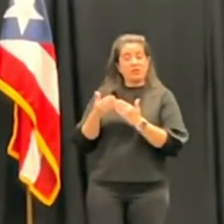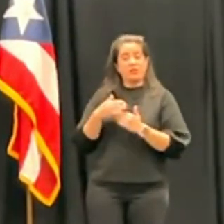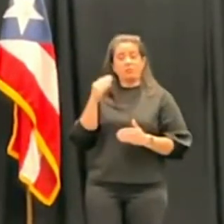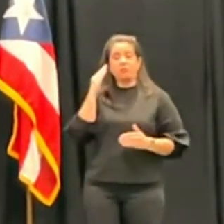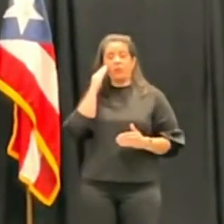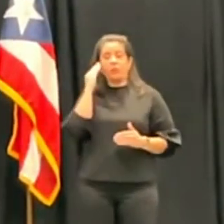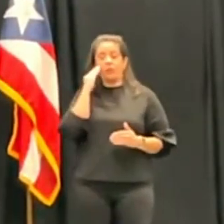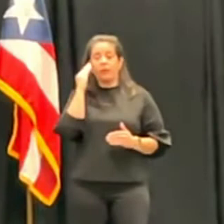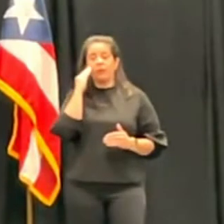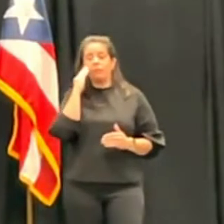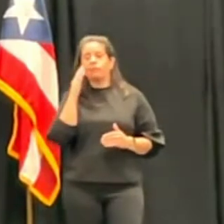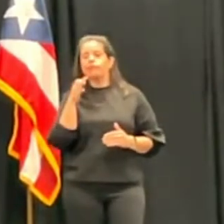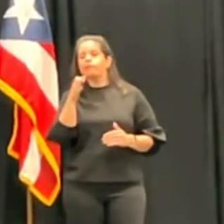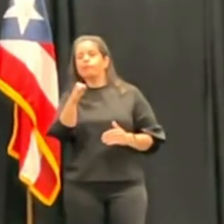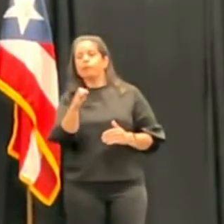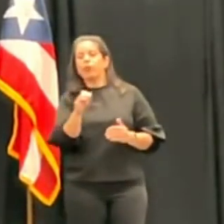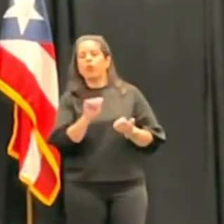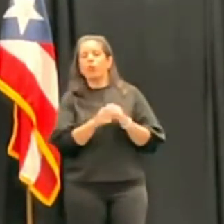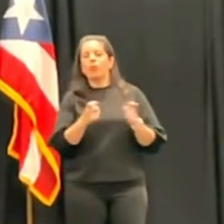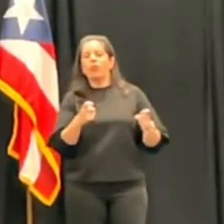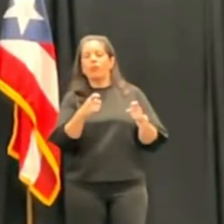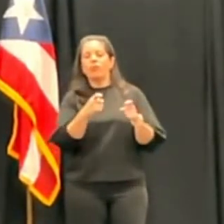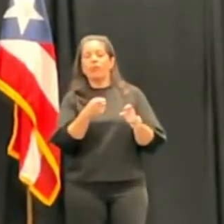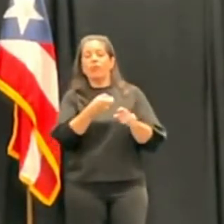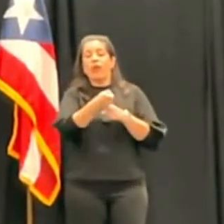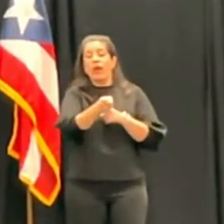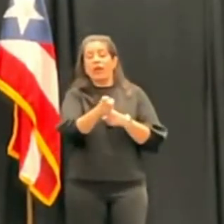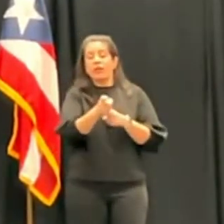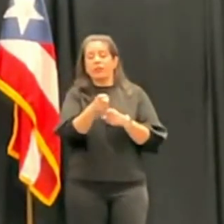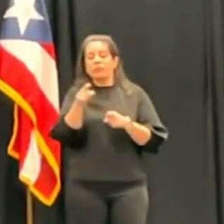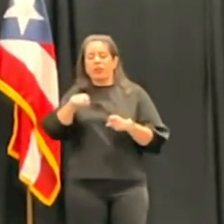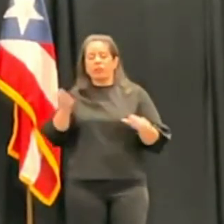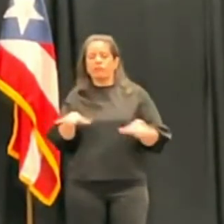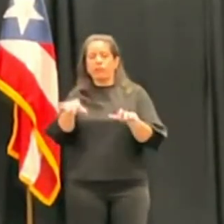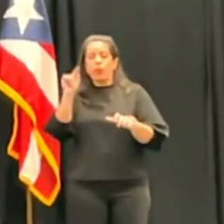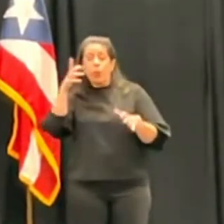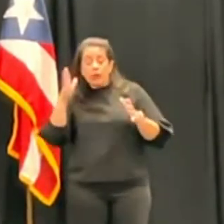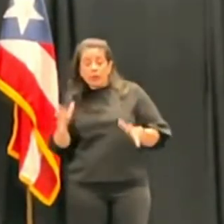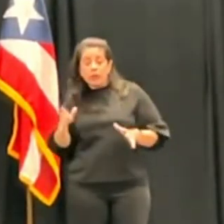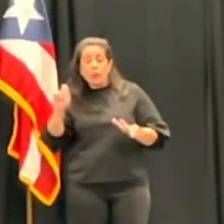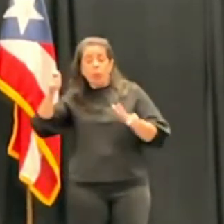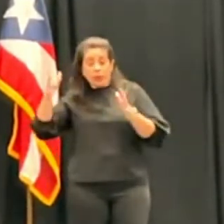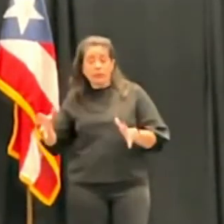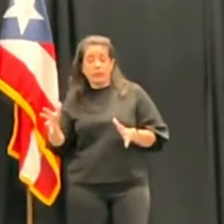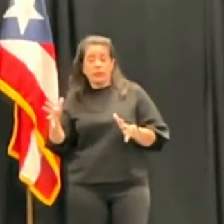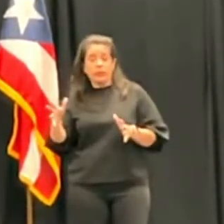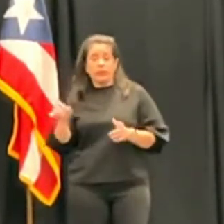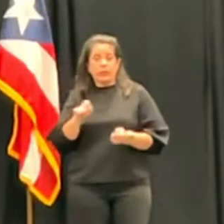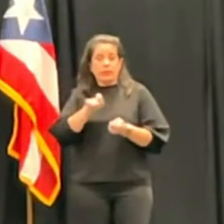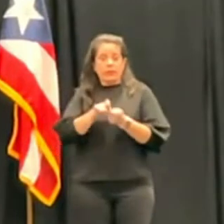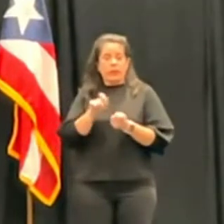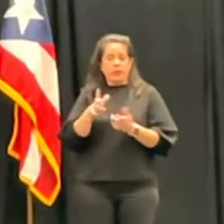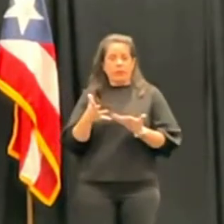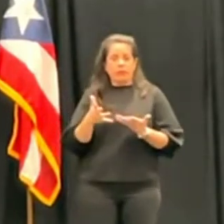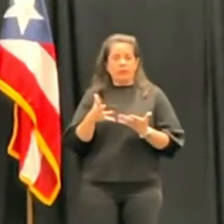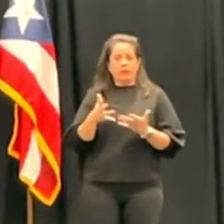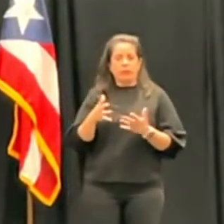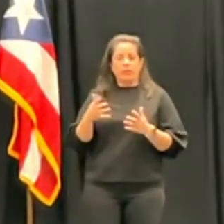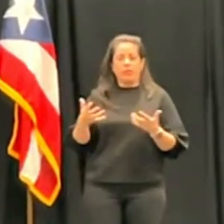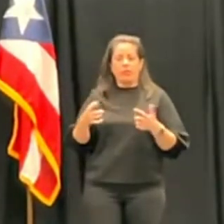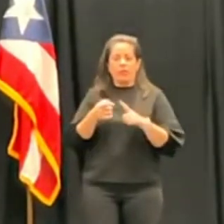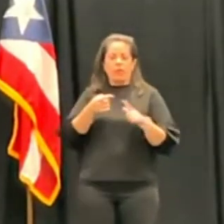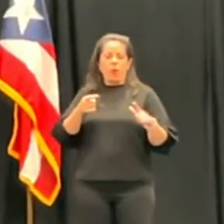cómo van a fallar los jueces en pugnas principalmente que incluyen elementos políticos